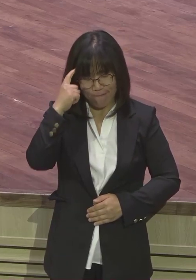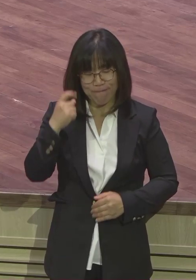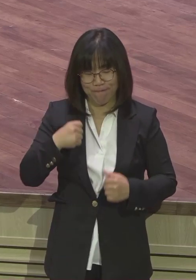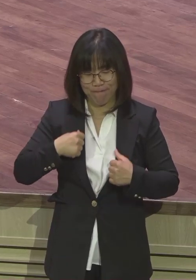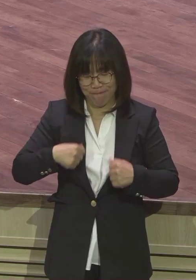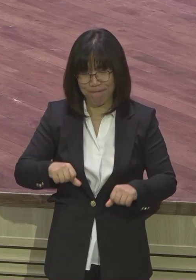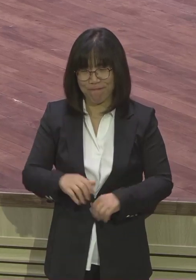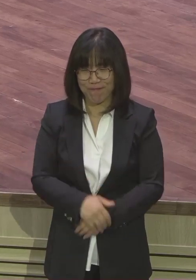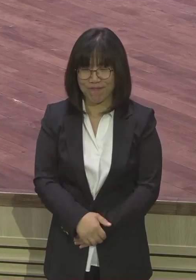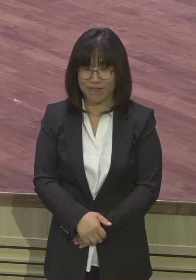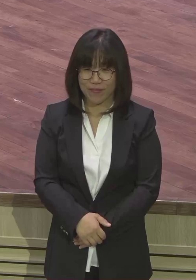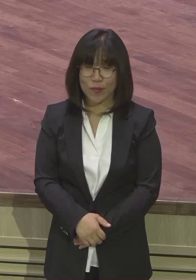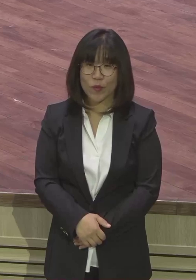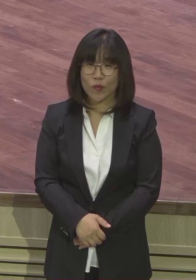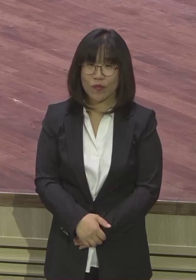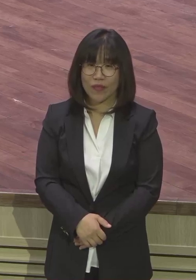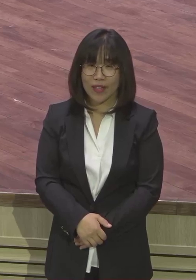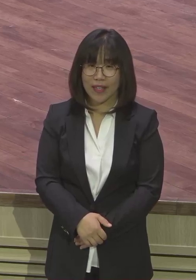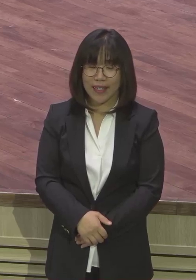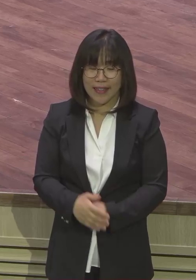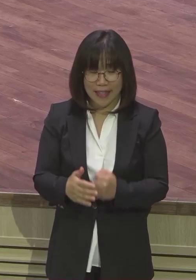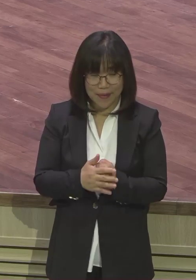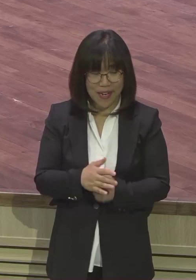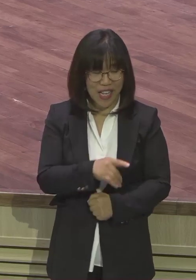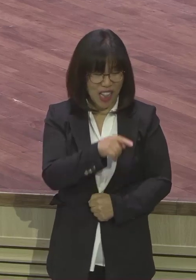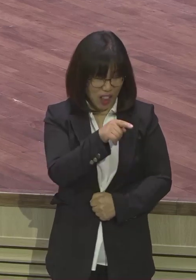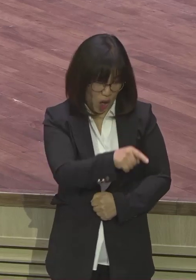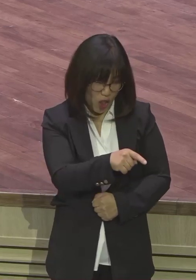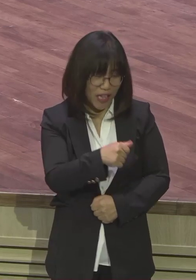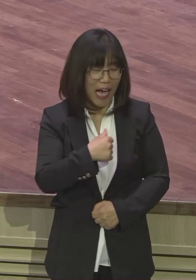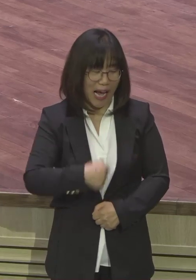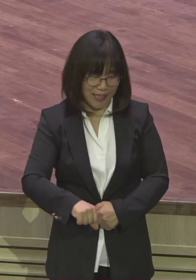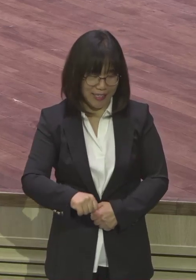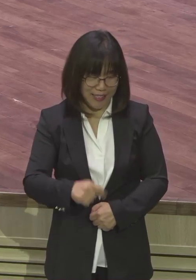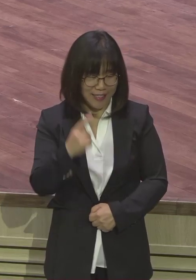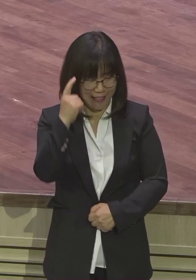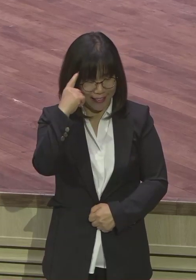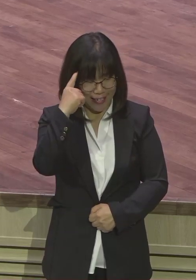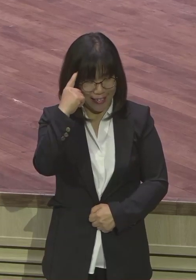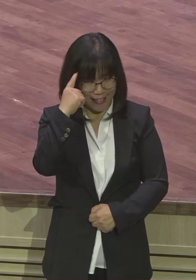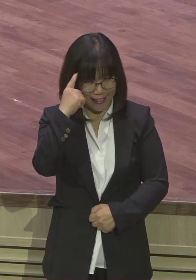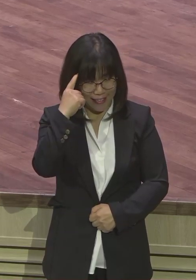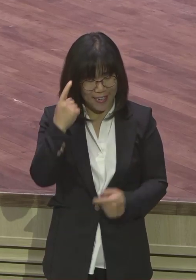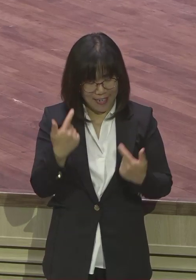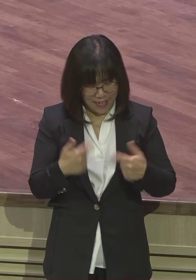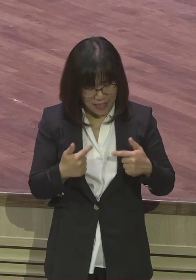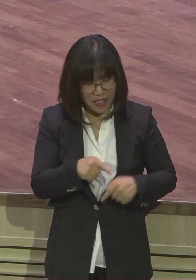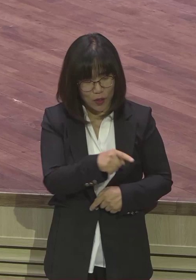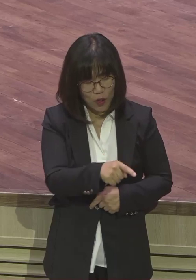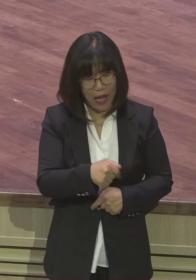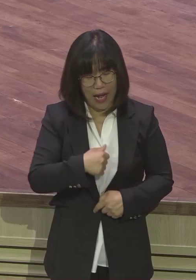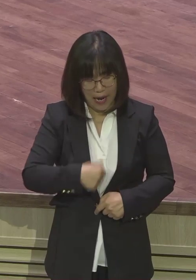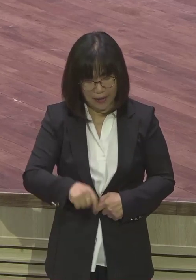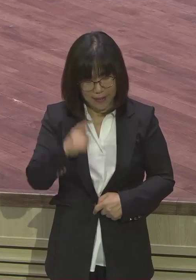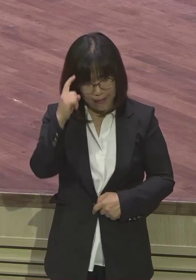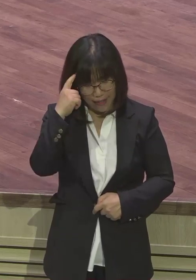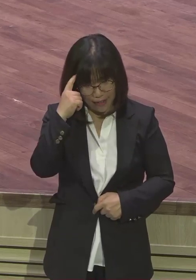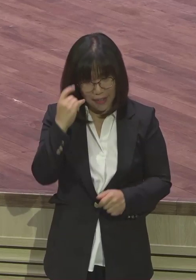그래서 할 말이 어쨌든 늘 아들이다라고 생각하려고 노력합니다. 늘 아들이다.